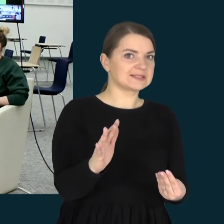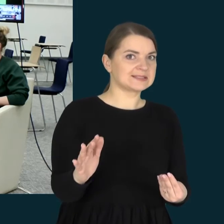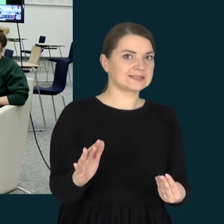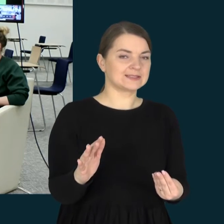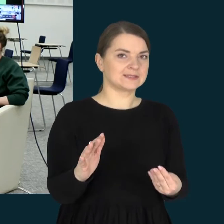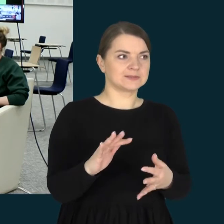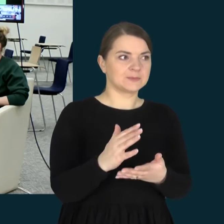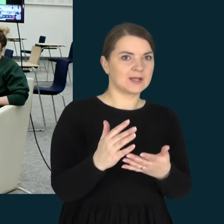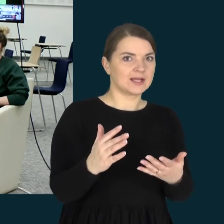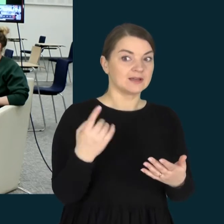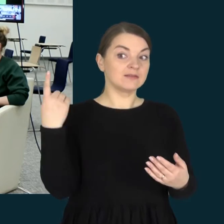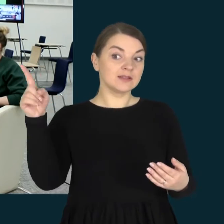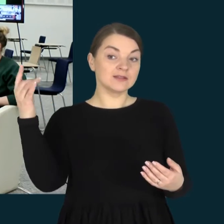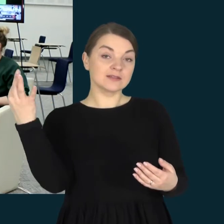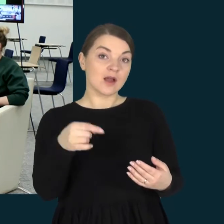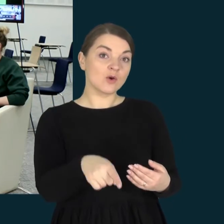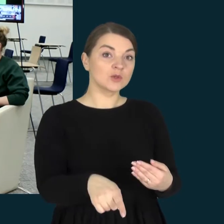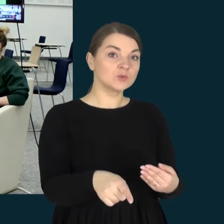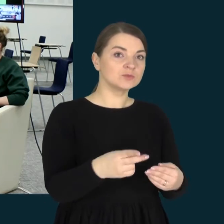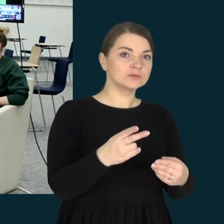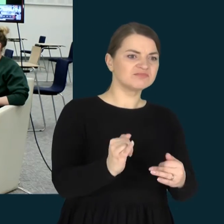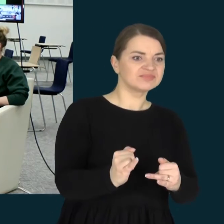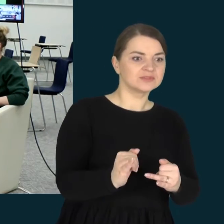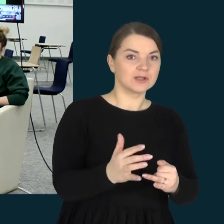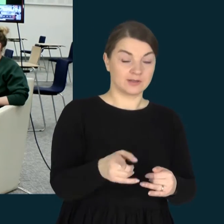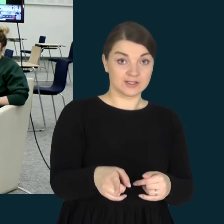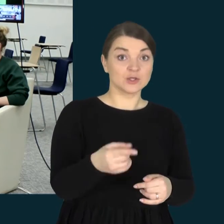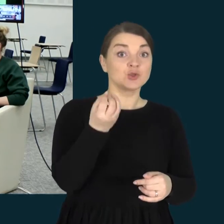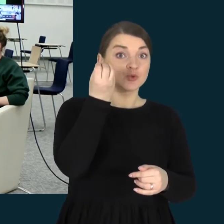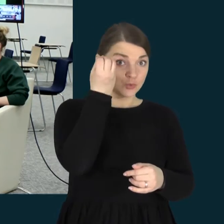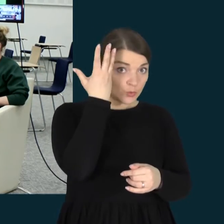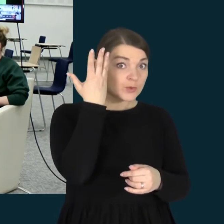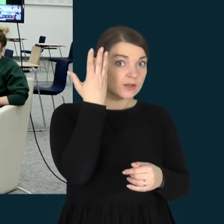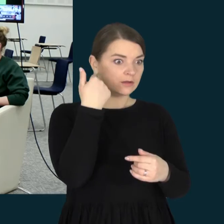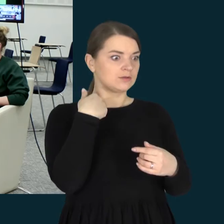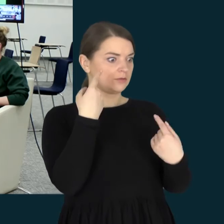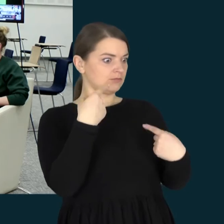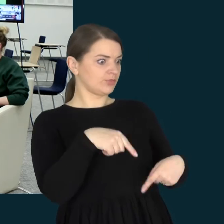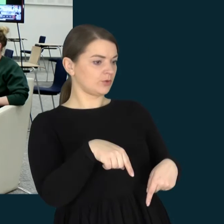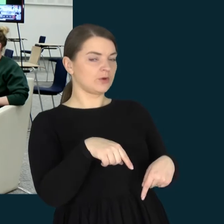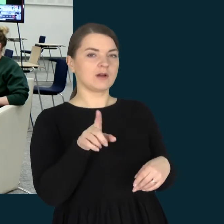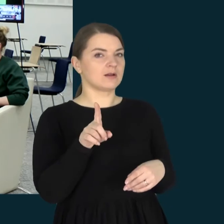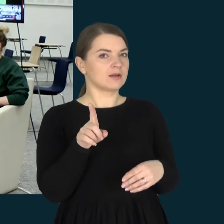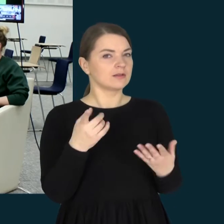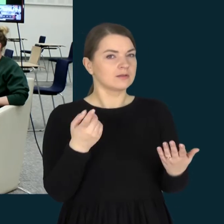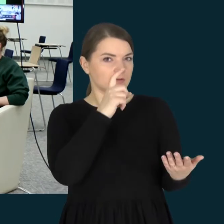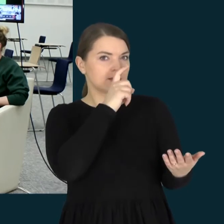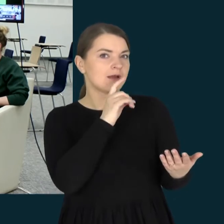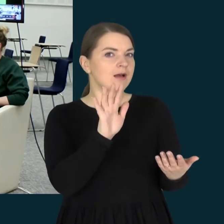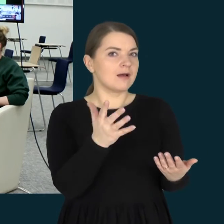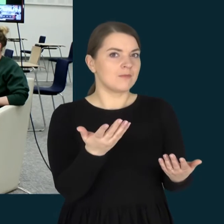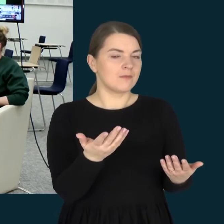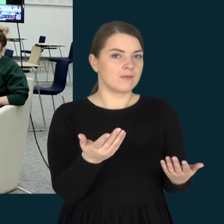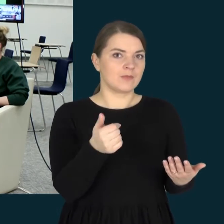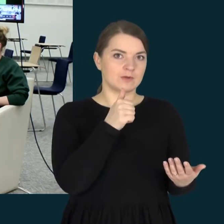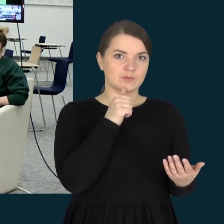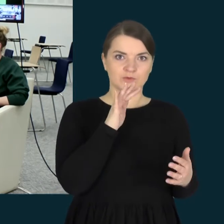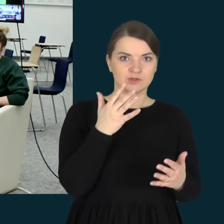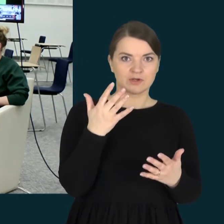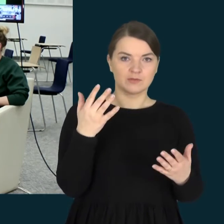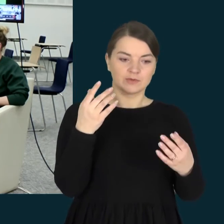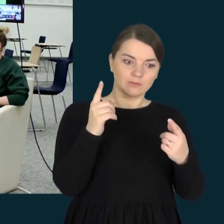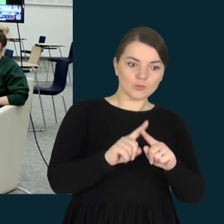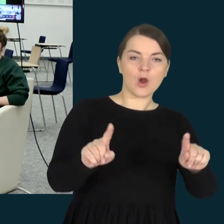kažkas sako, kad su tavimi yra negerai? Ar jis suprato, ar jis dabar supranta, kad buvo mestas